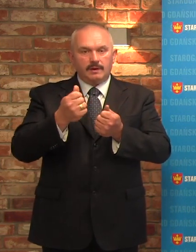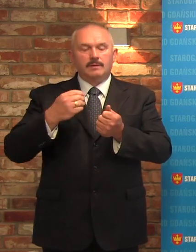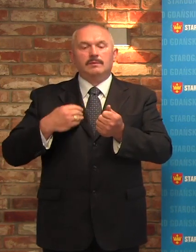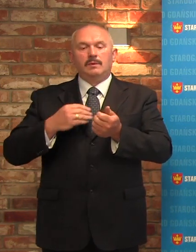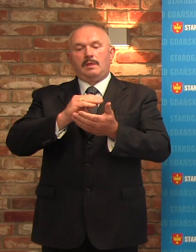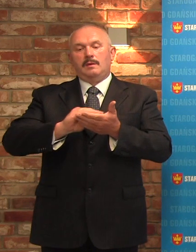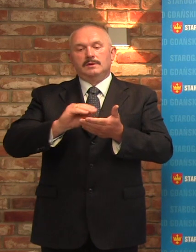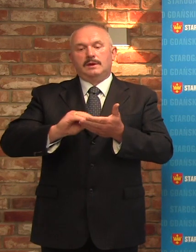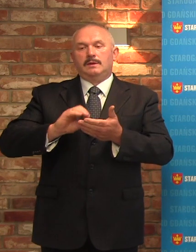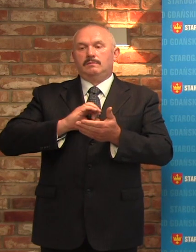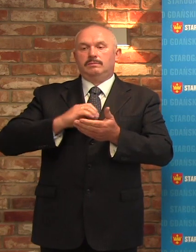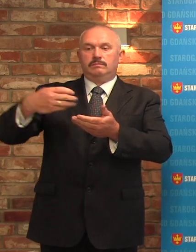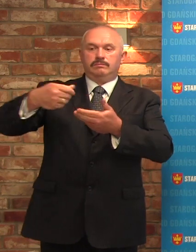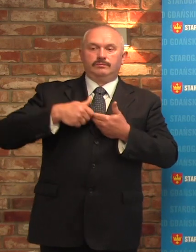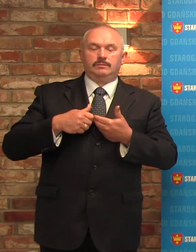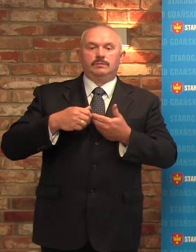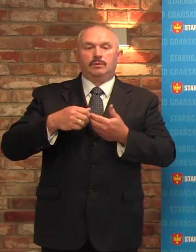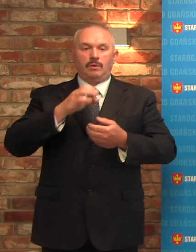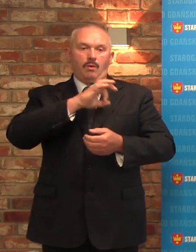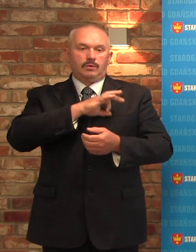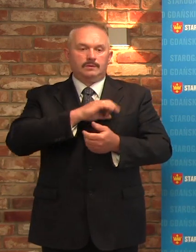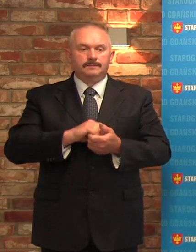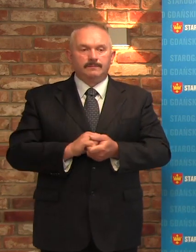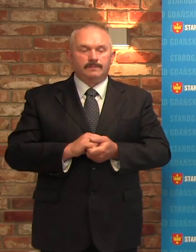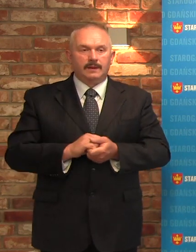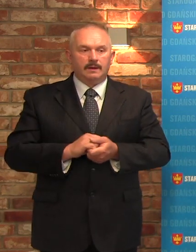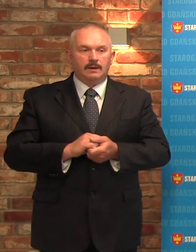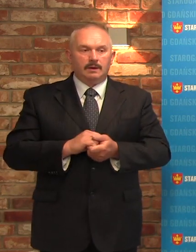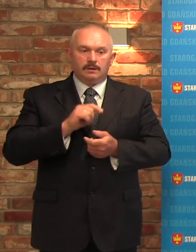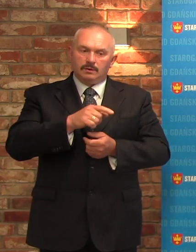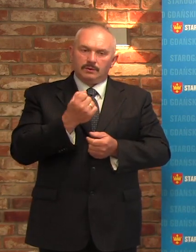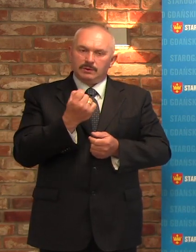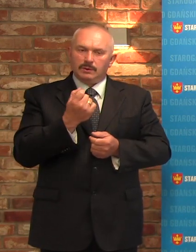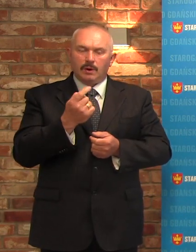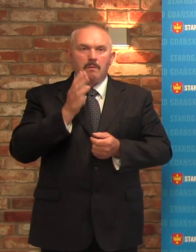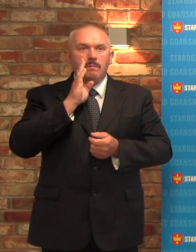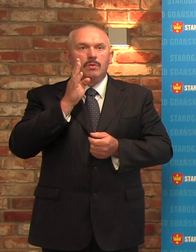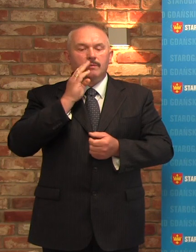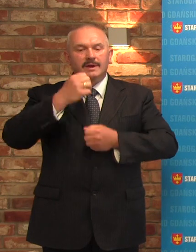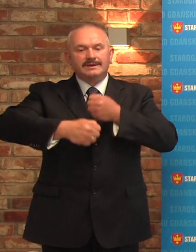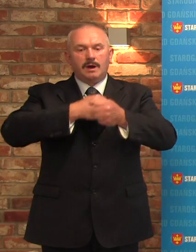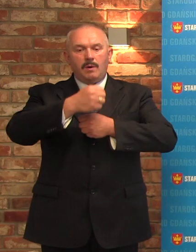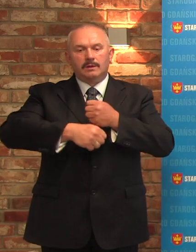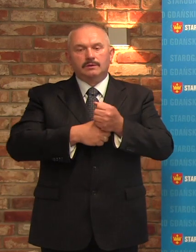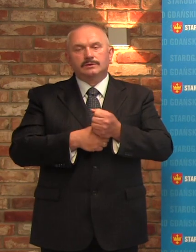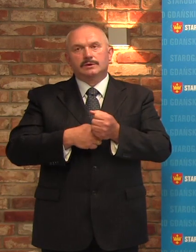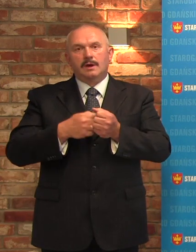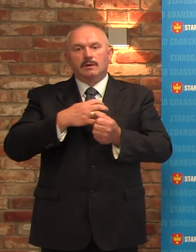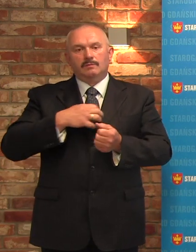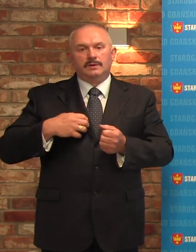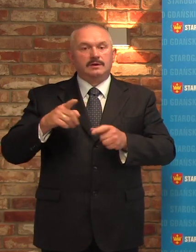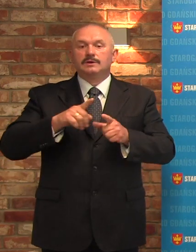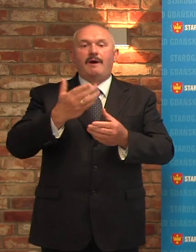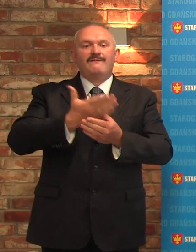Naszym zdaniem wypełnił znamiona prowadzenia działalności gospodarczej. A